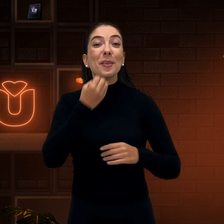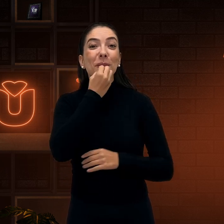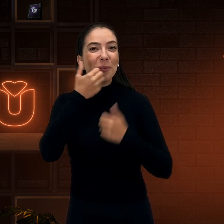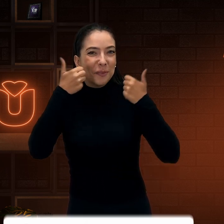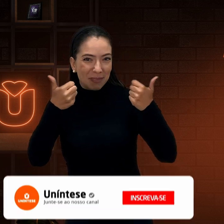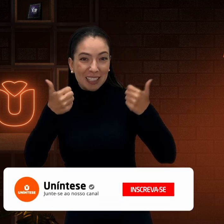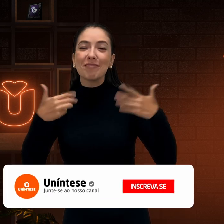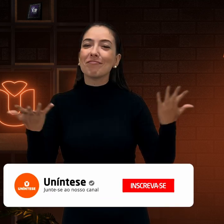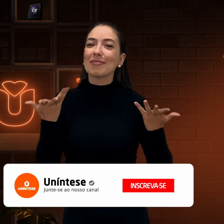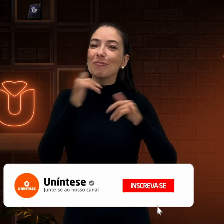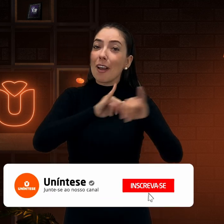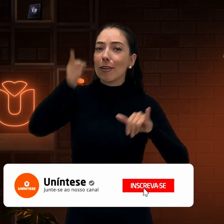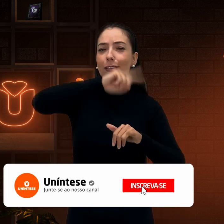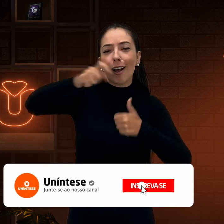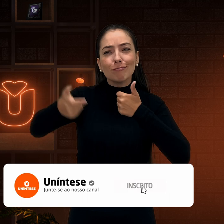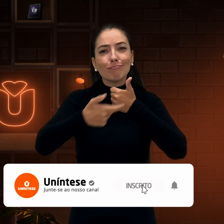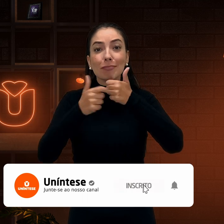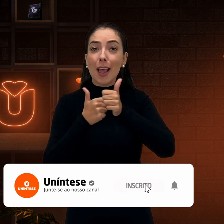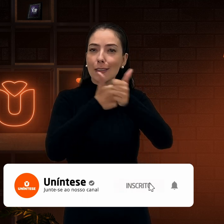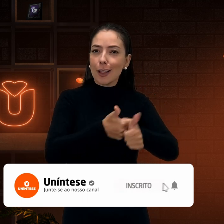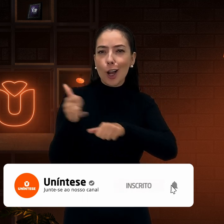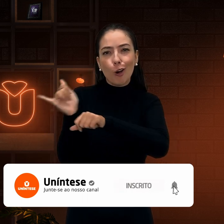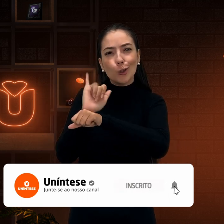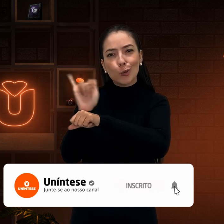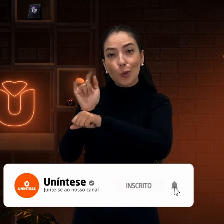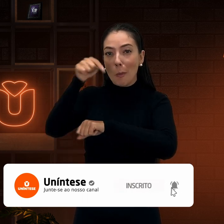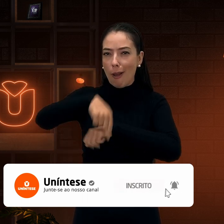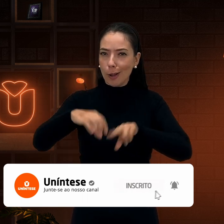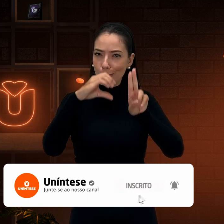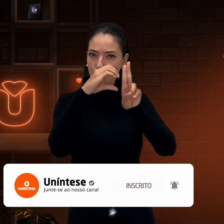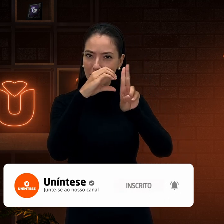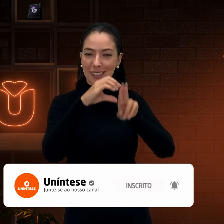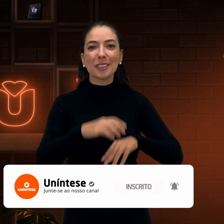Oi, tudo bem? Um aviso para vocês, curtam a página do Unintes aqui no YouTube.